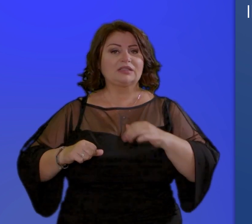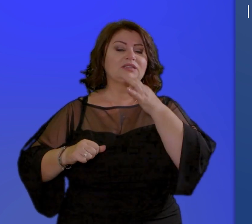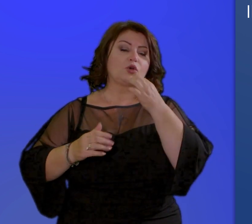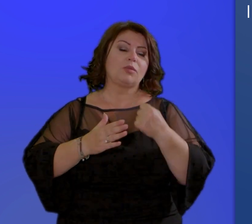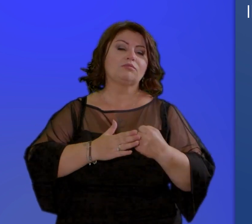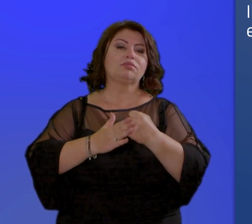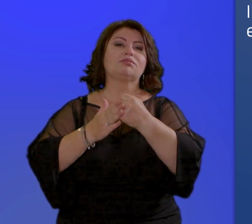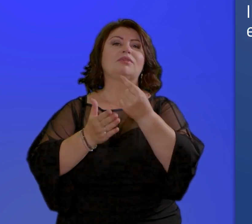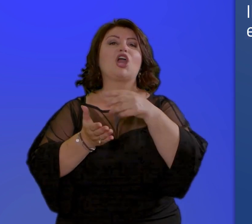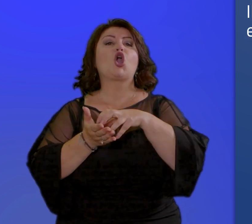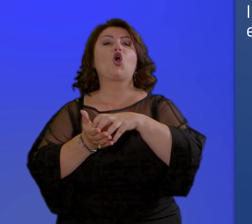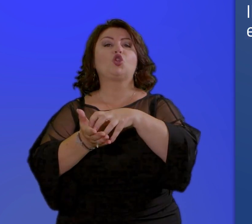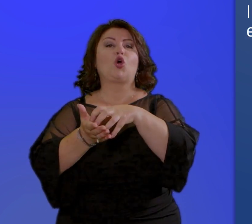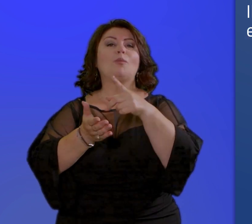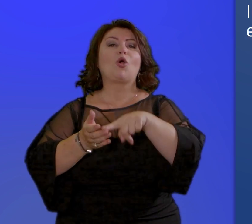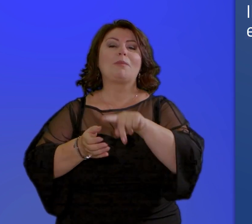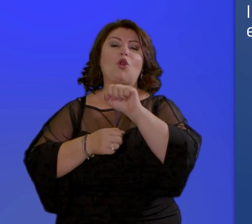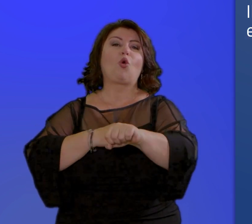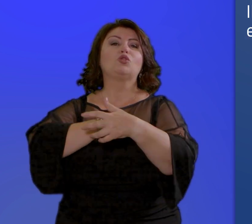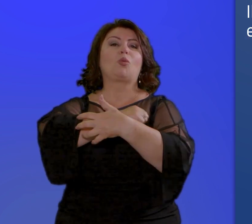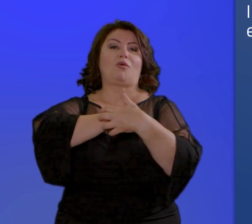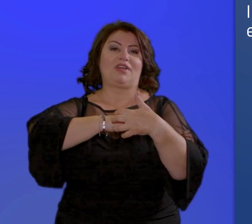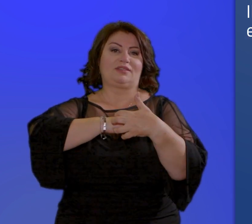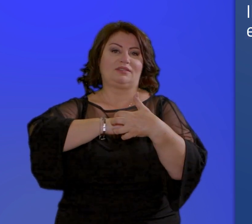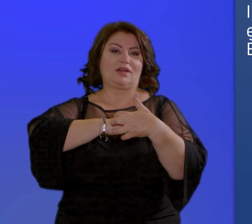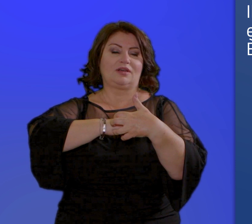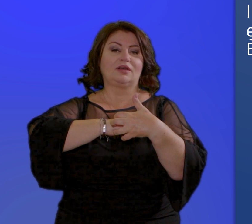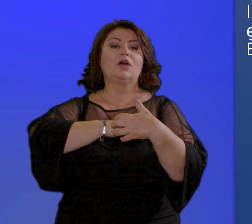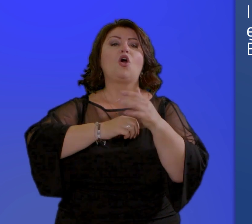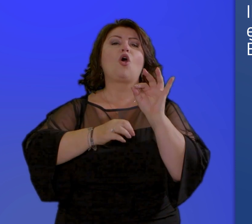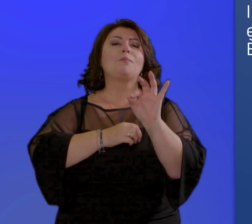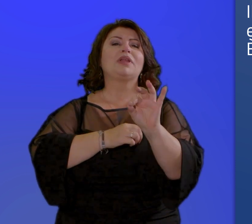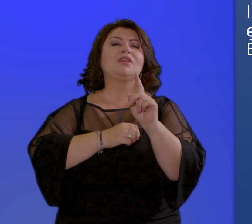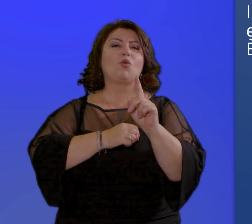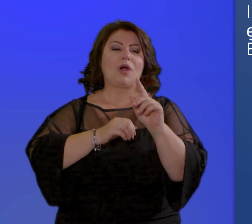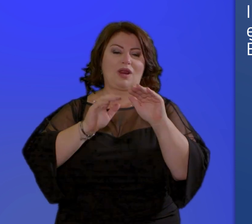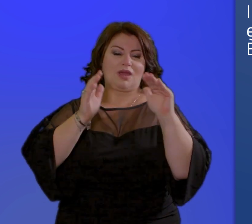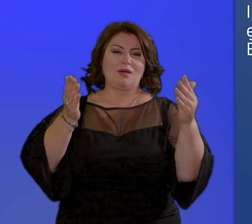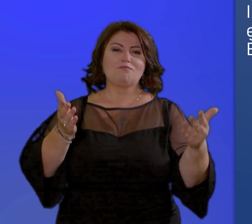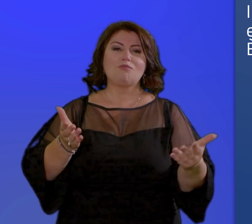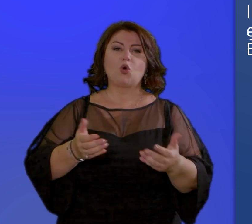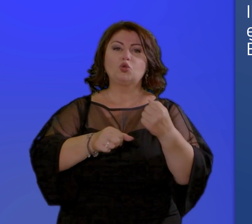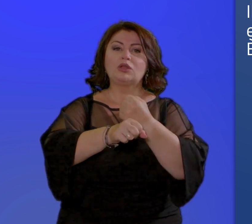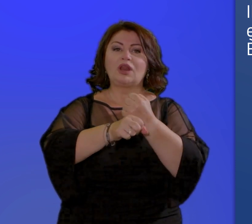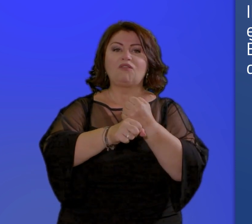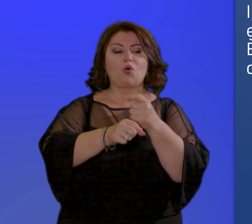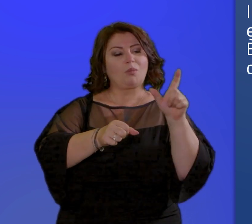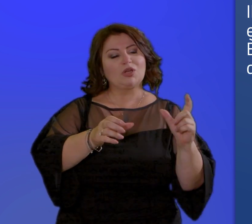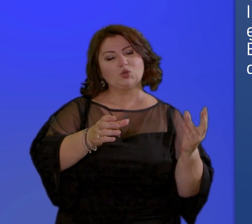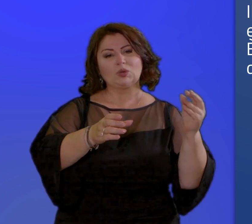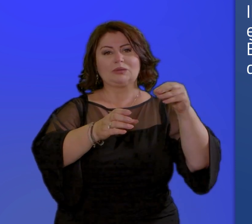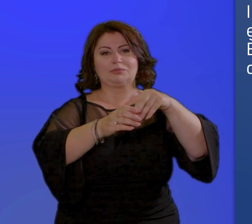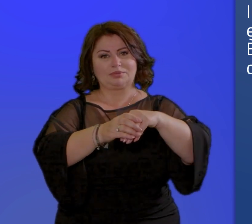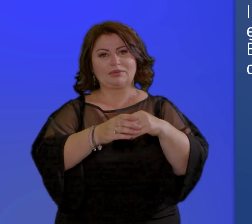sostegno economico per contrastare la povertà è finalizzato al reinserimento nel mondo del lavoro